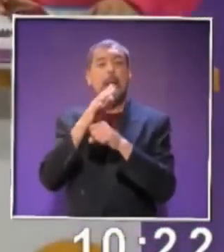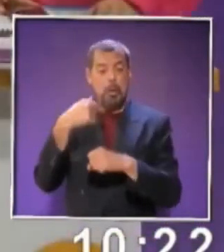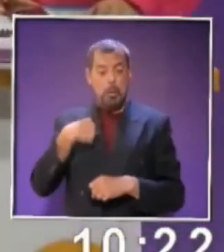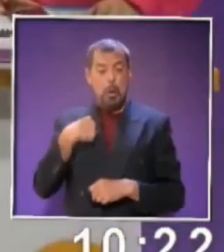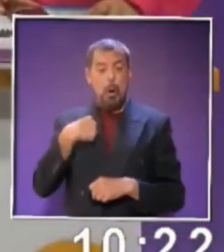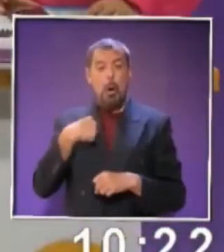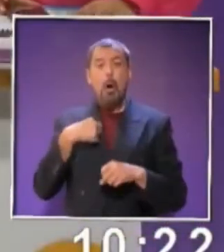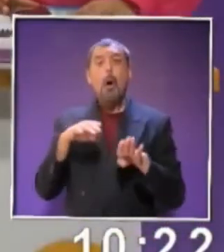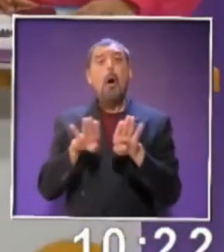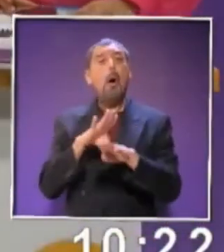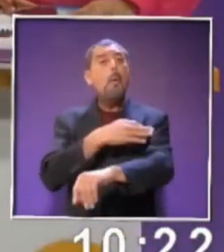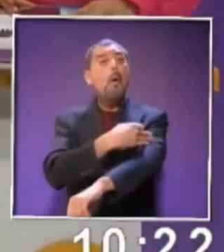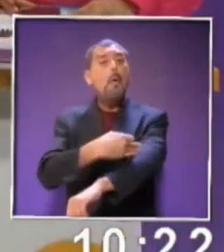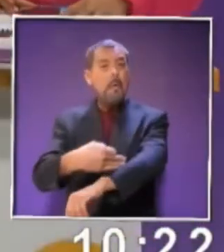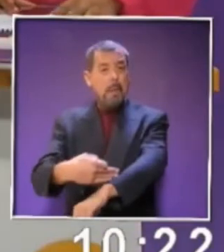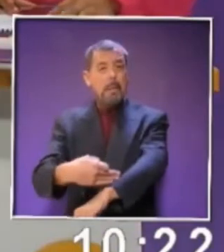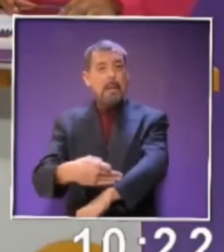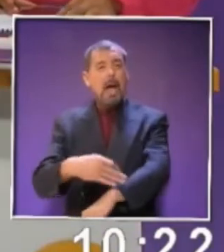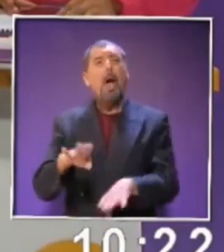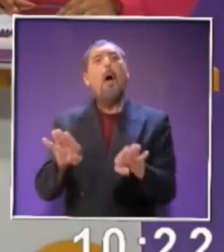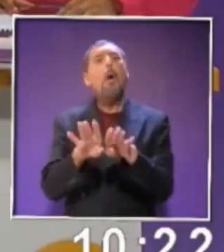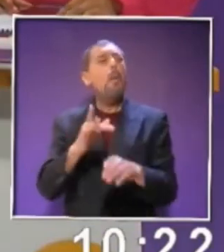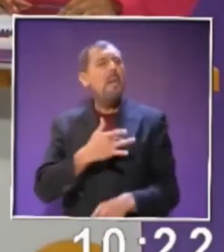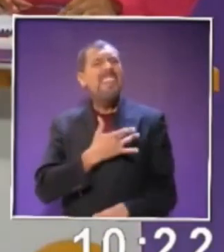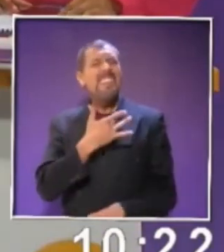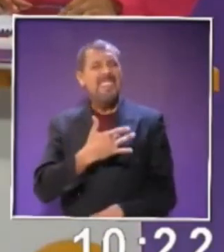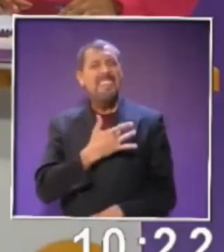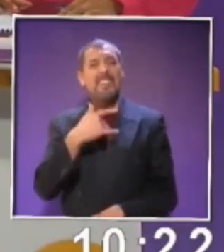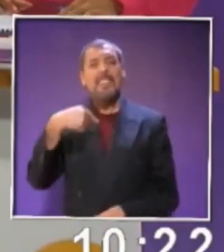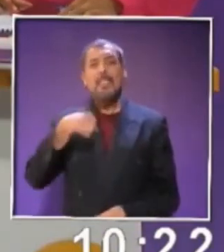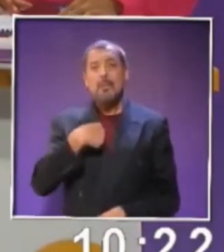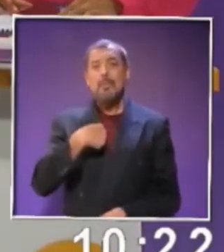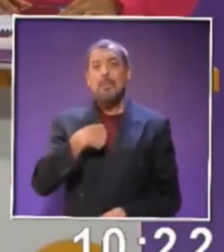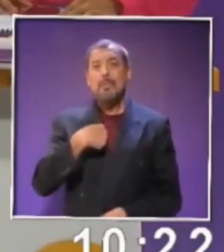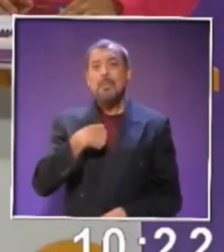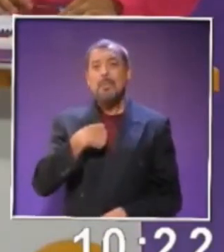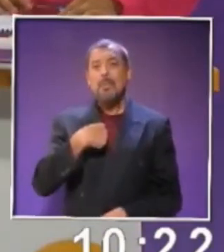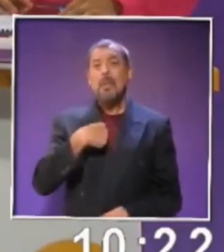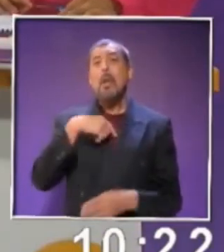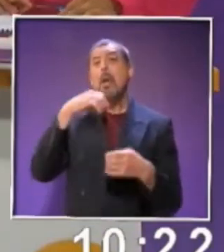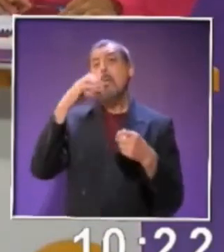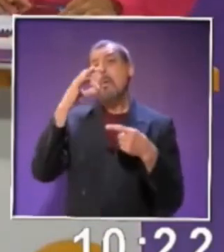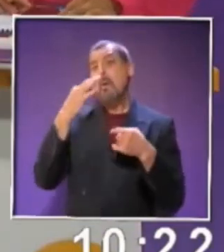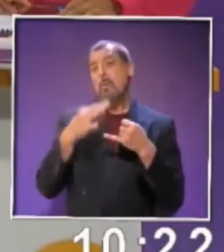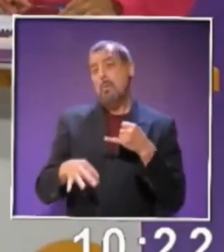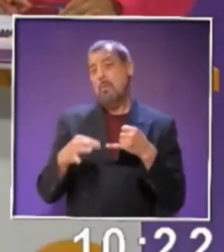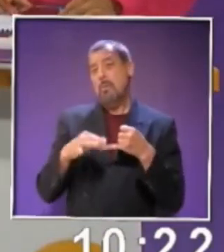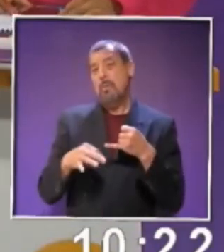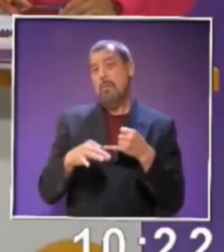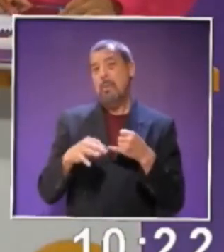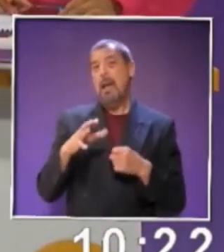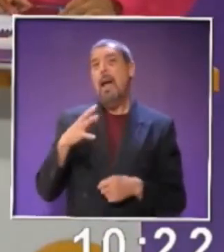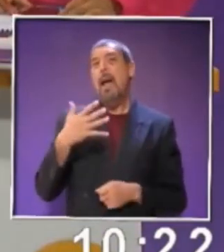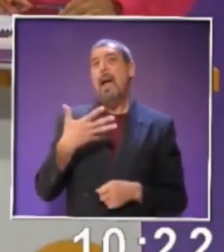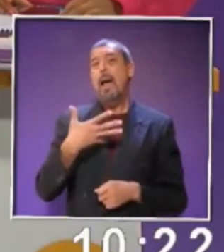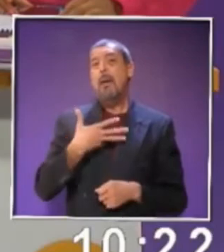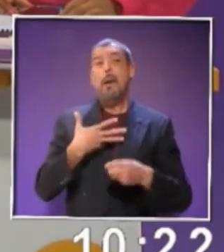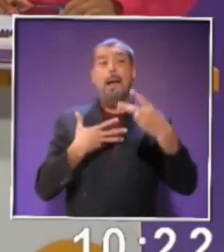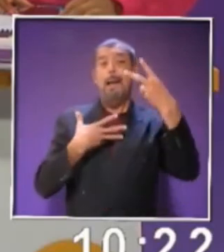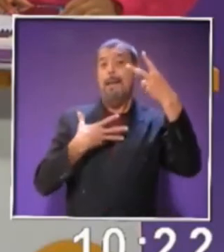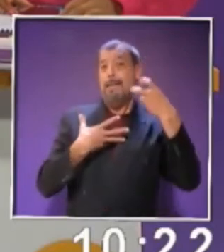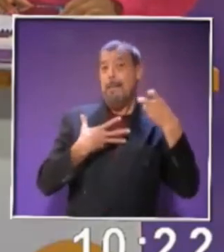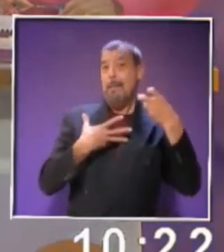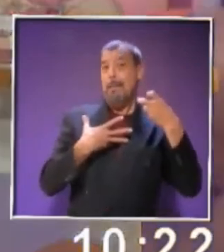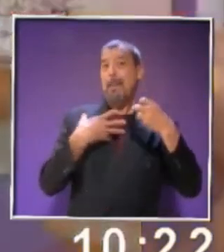como familia para poder trabajar esa actividad con nuestro pequeño. Por último, también podemos observar que viene una segunda evaluación,